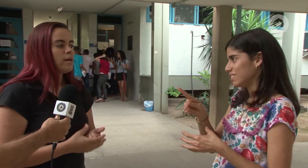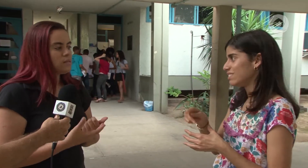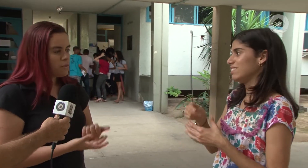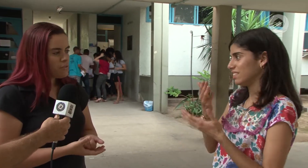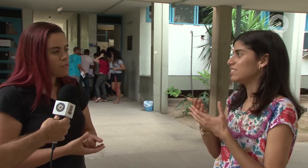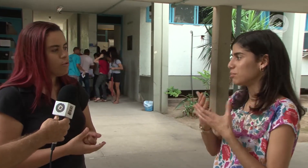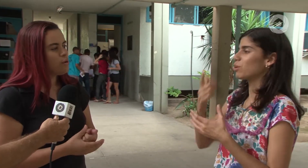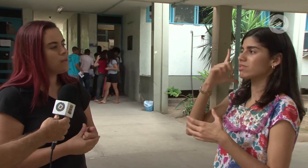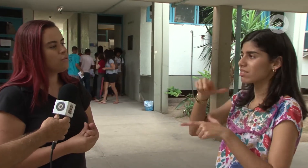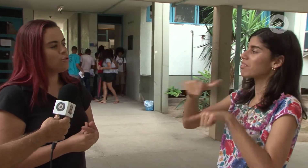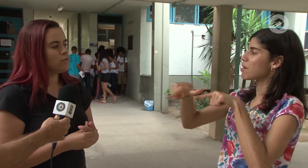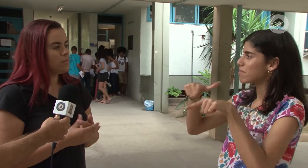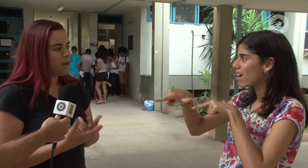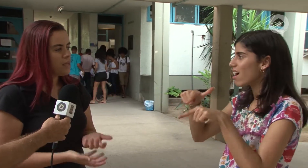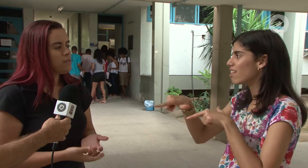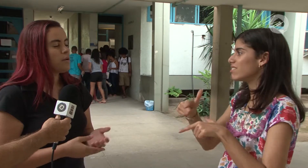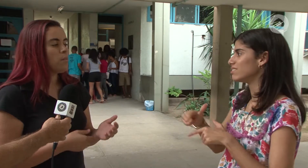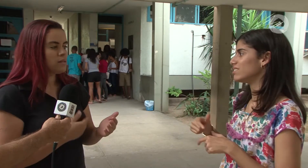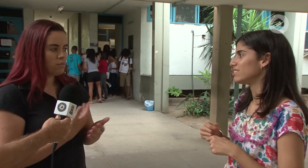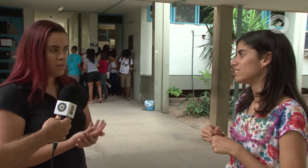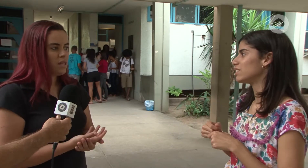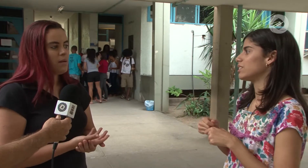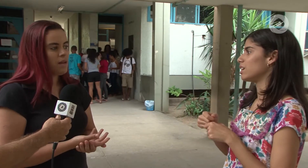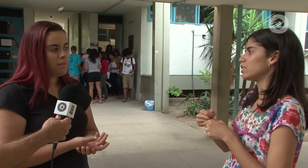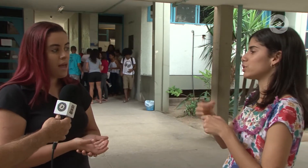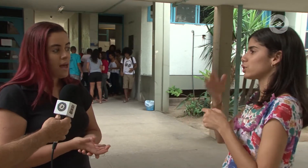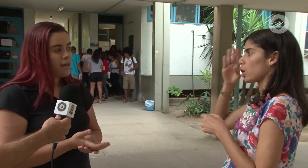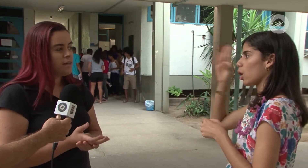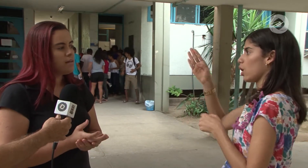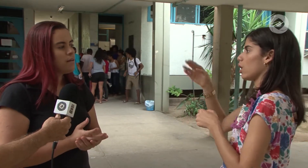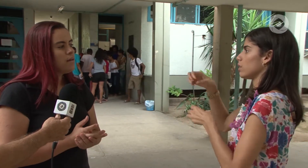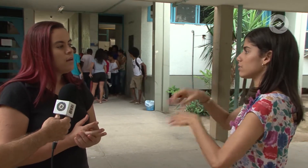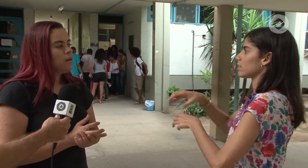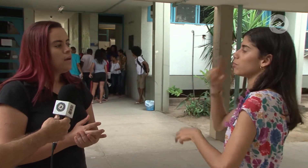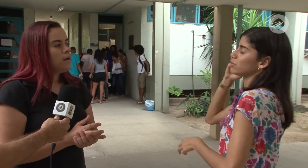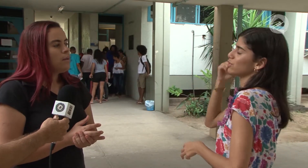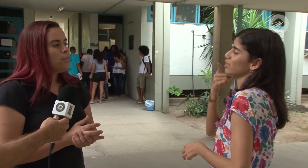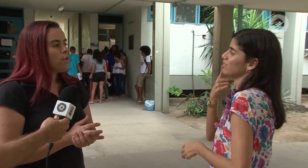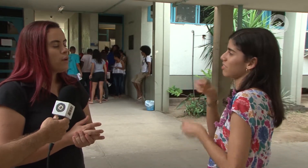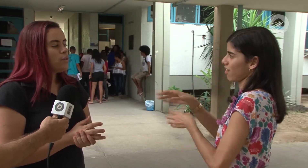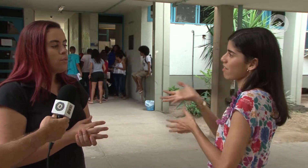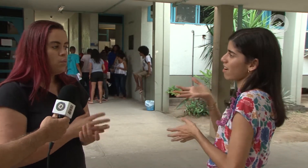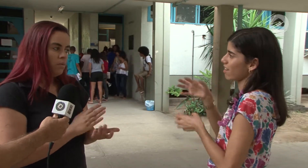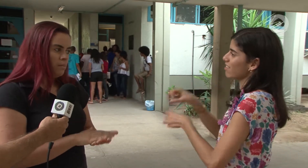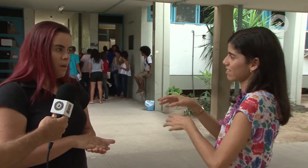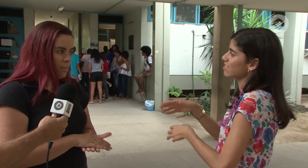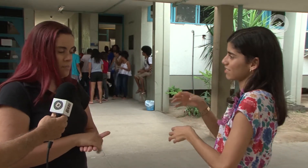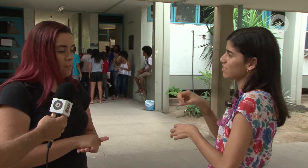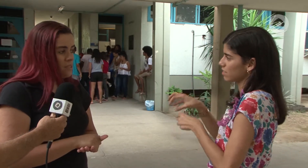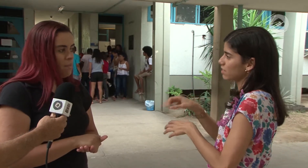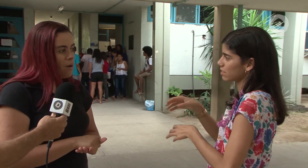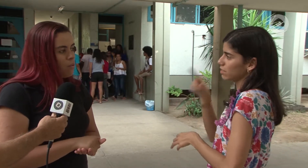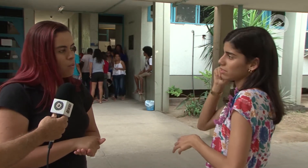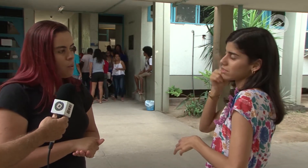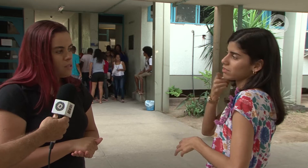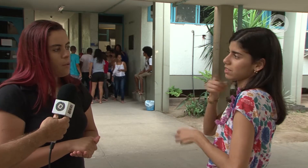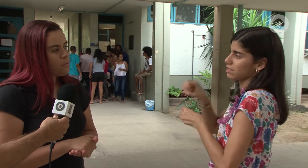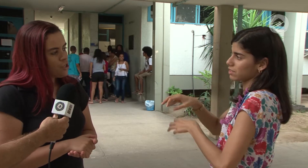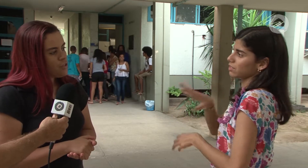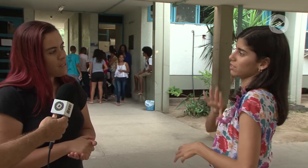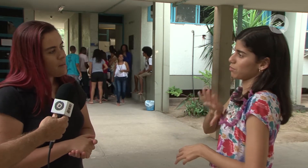concurso, eu quero ser professora, estou estudando para isso, para que eu possa conseguir trabalhar na minha área. Porque eu tenho, o meu principal